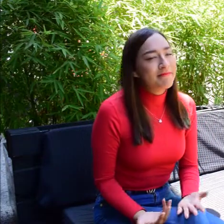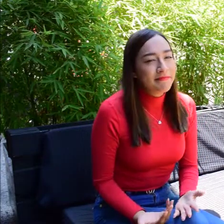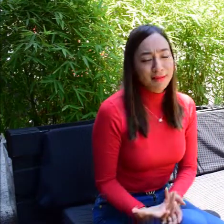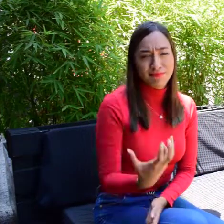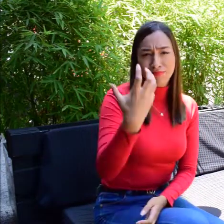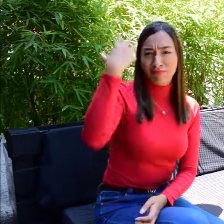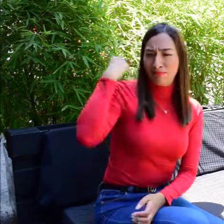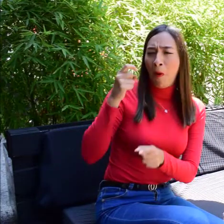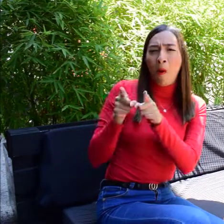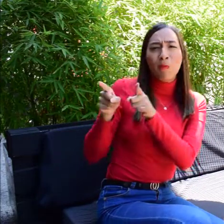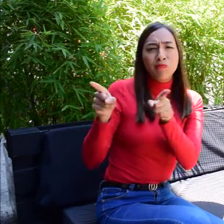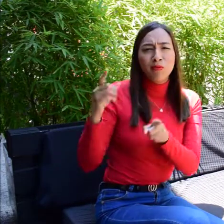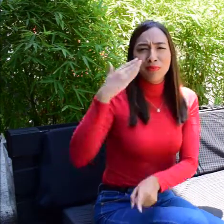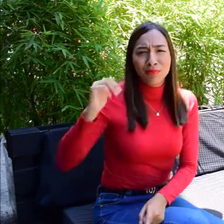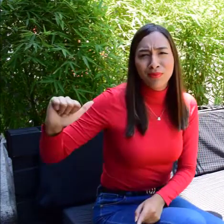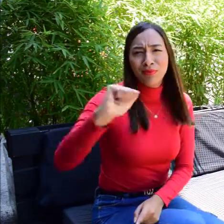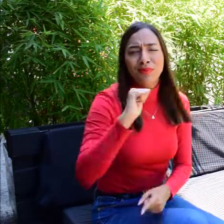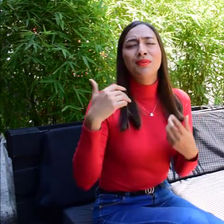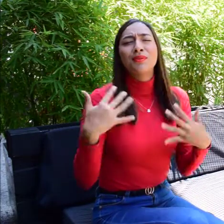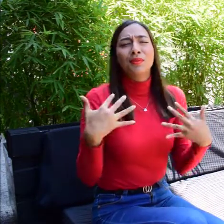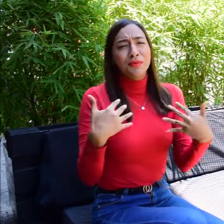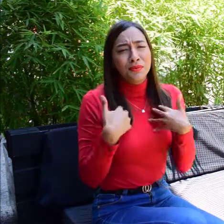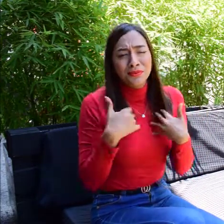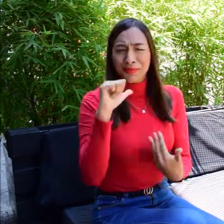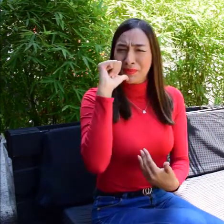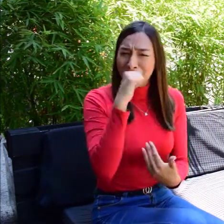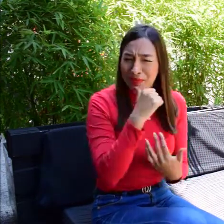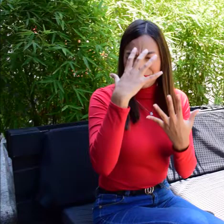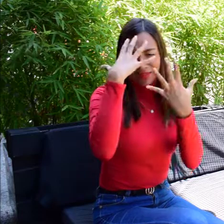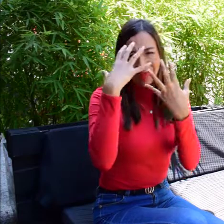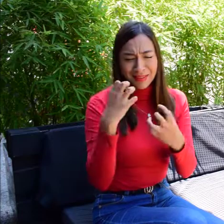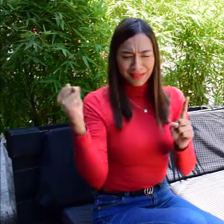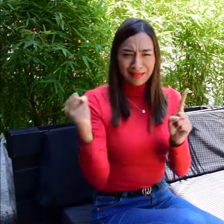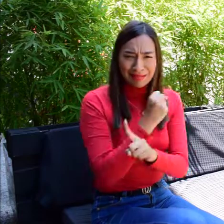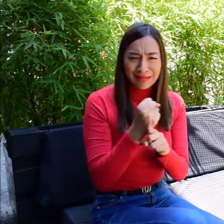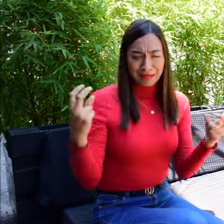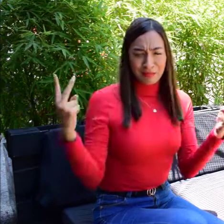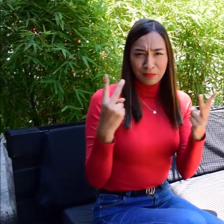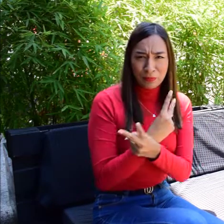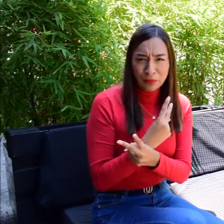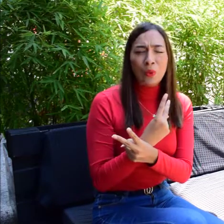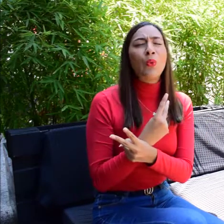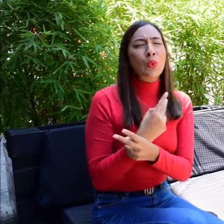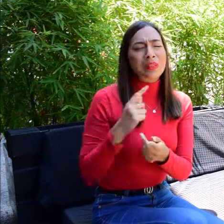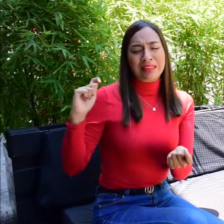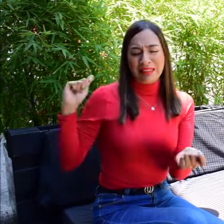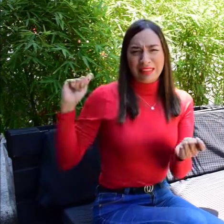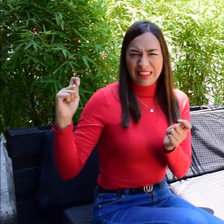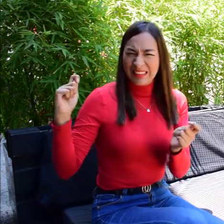En nuestra historia hemos visto como muchas mujeres han sufrido situaciones de violencia y maltrato. Esta